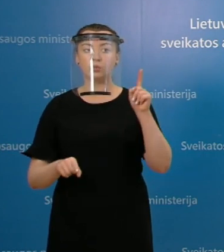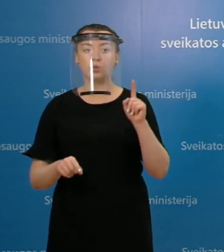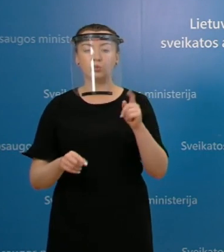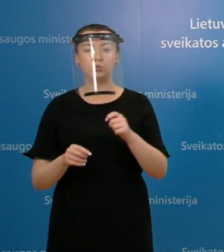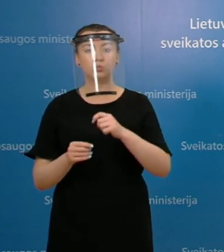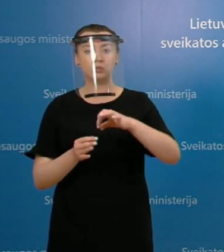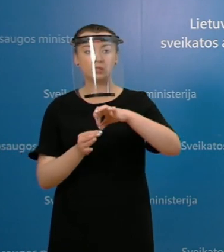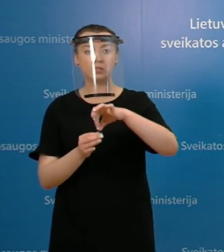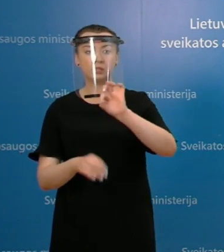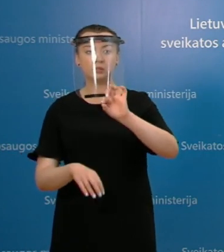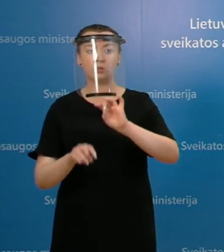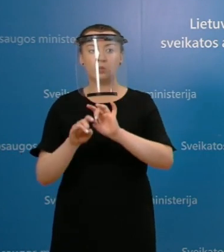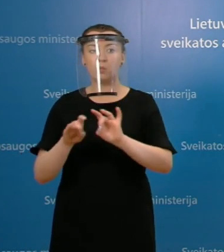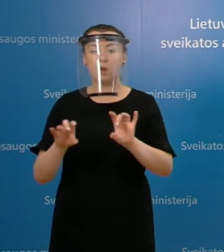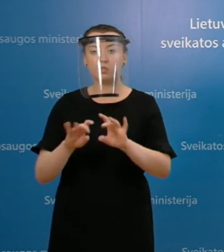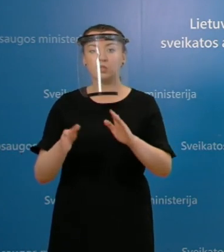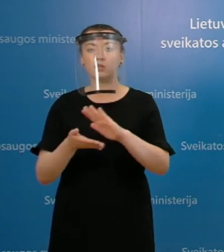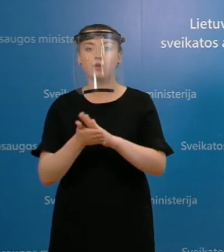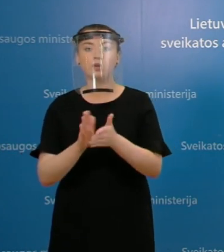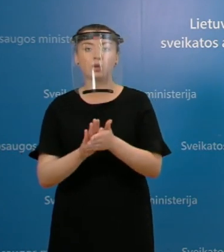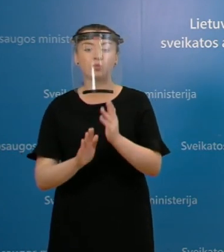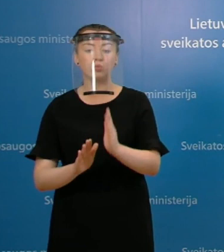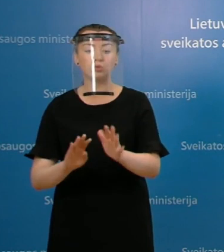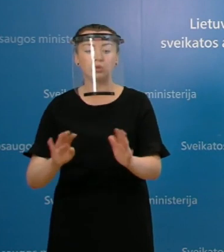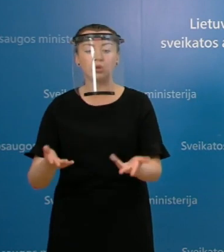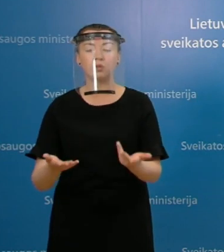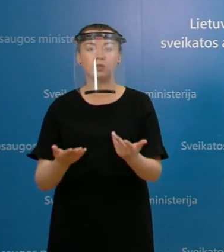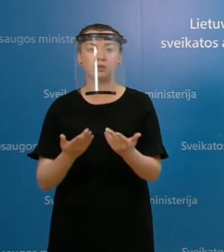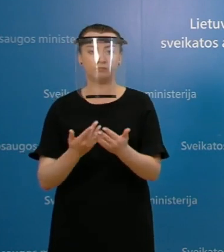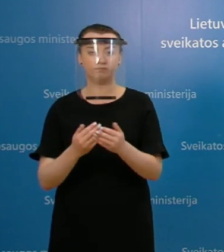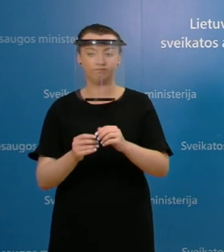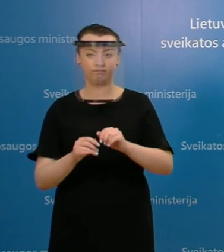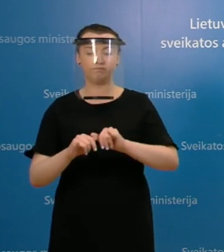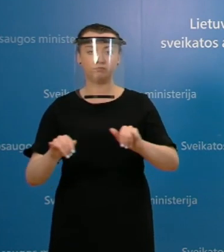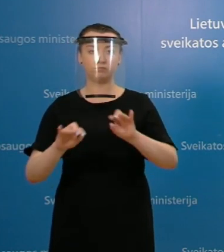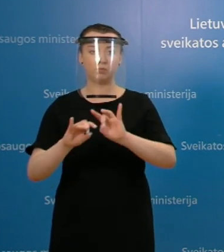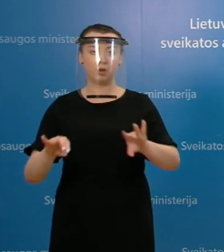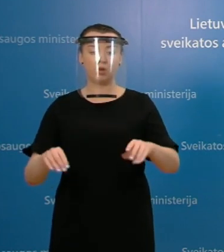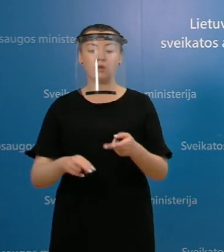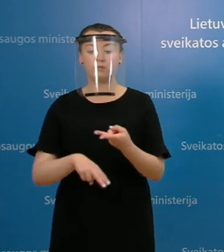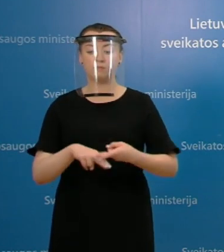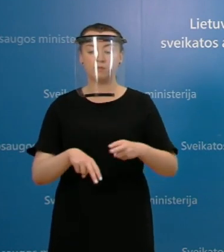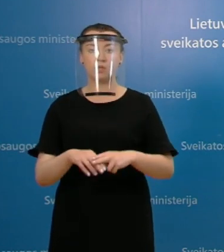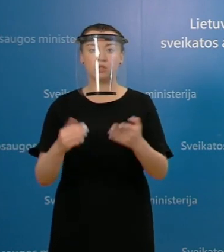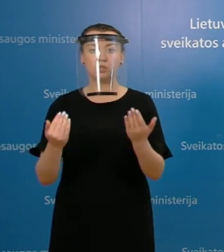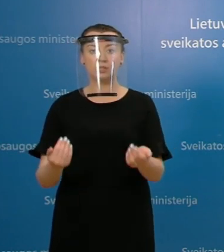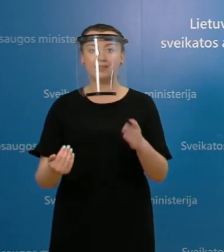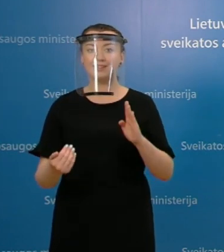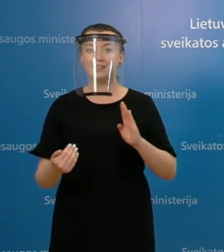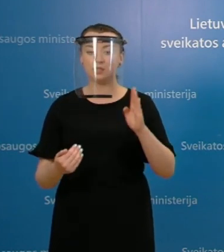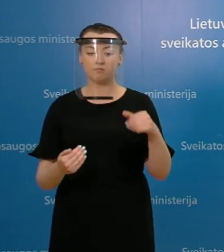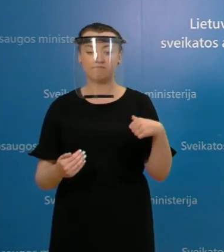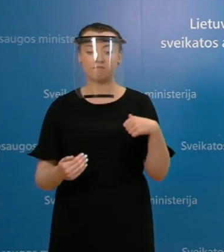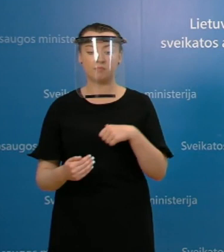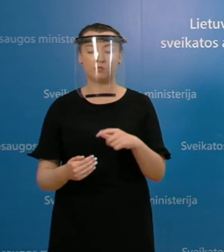detaliau paaiškinti tvarkas ir aplinkybės, nes šiandien ryte pačiam vykstantį